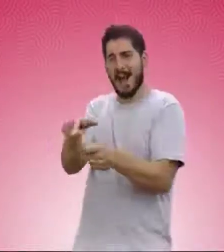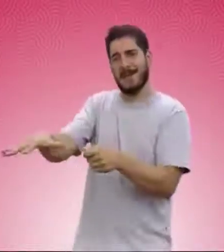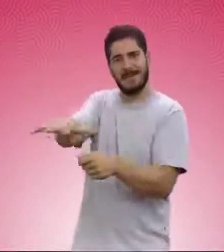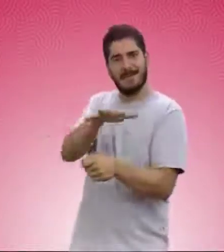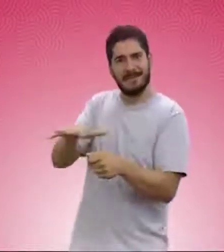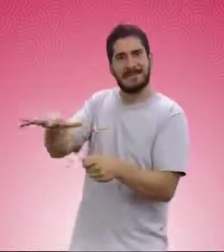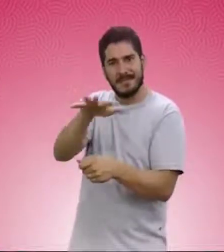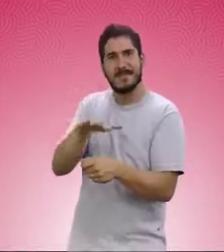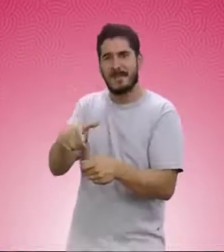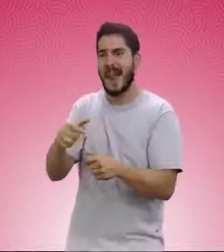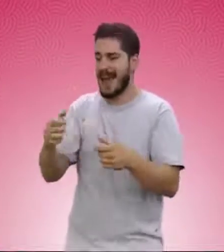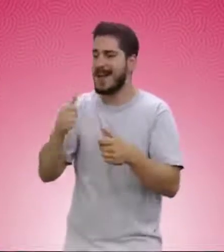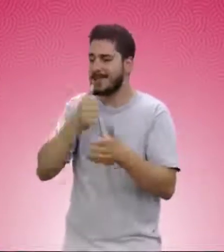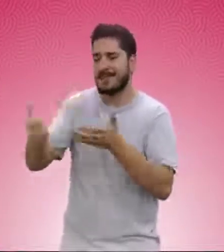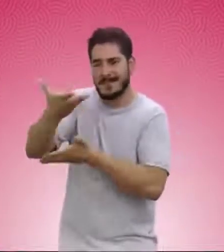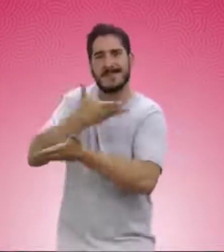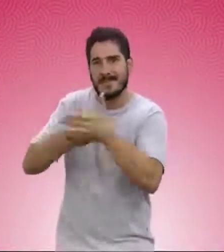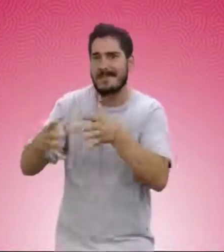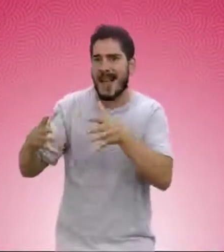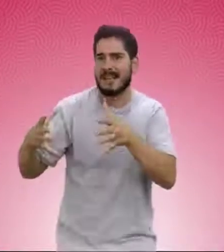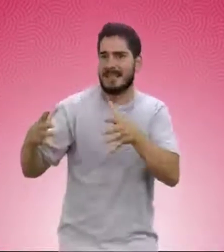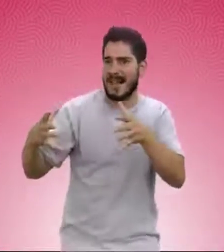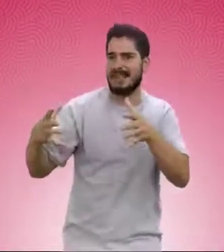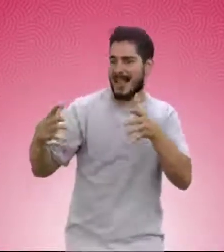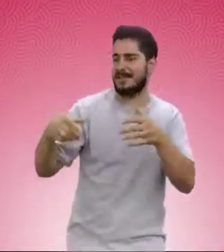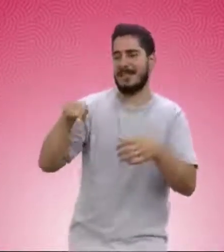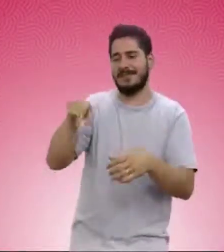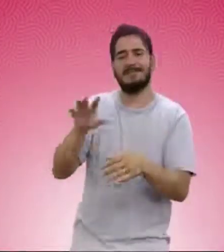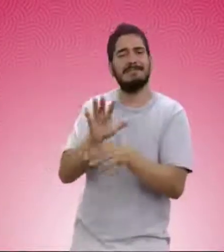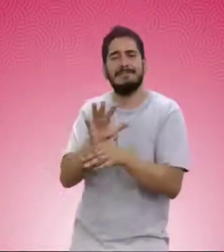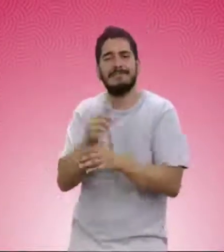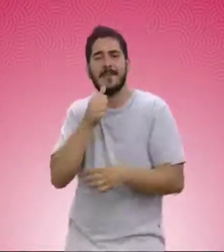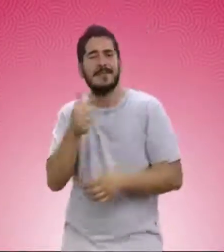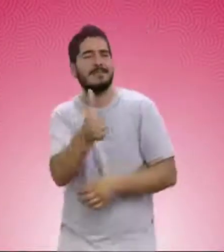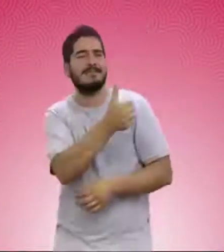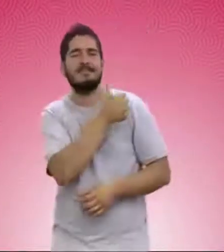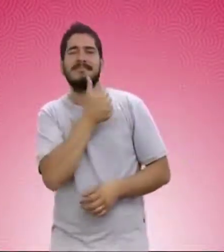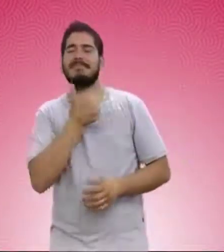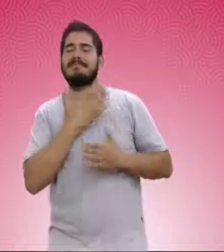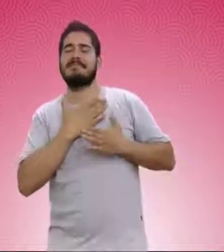para que pudieran ir compartiendo y cada vez fueran más los que tomaran el mate. Y así compartir.